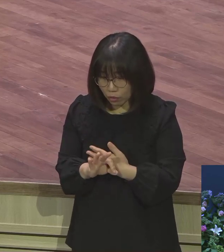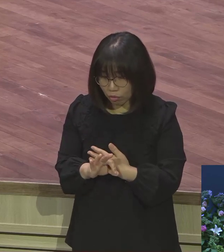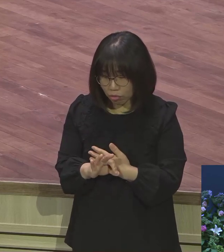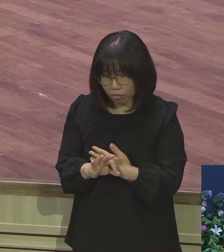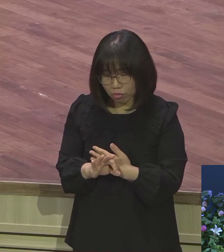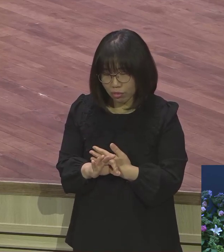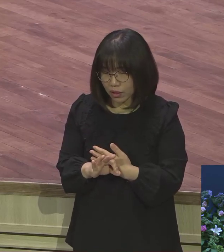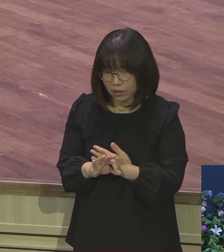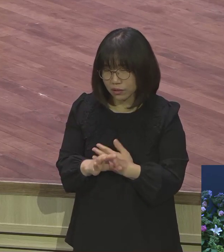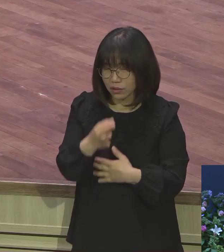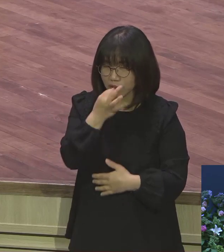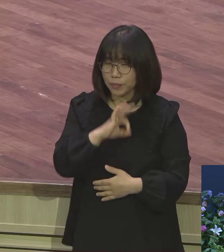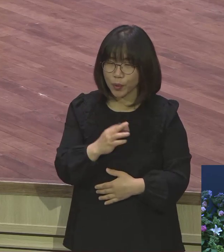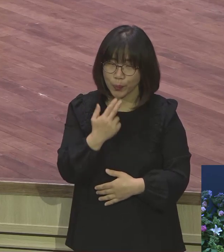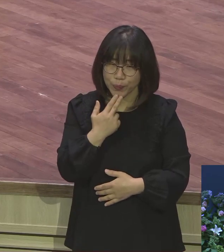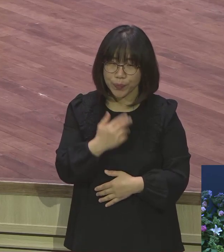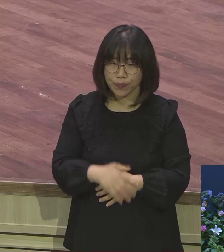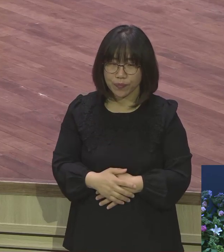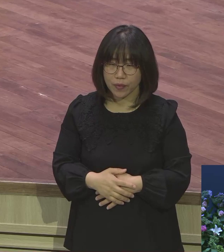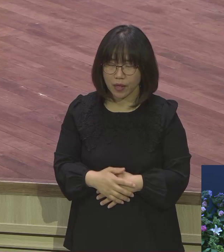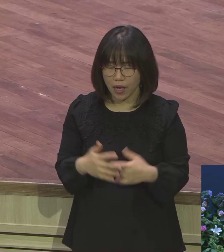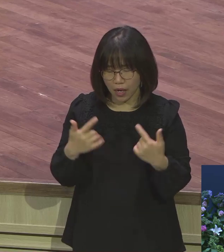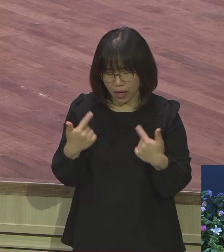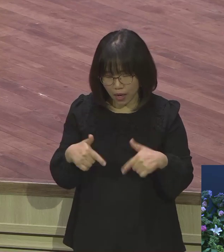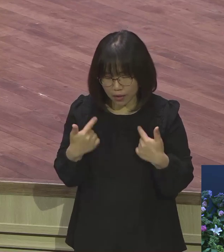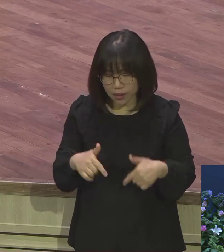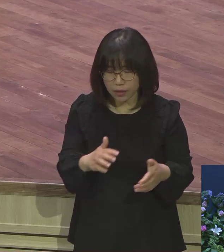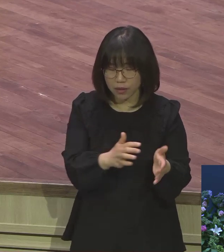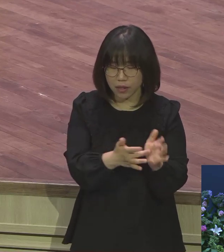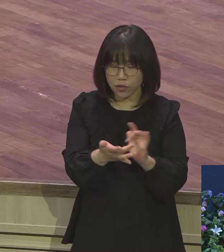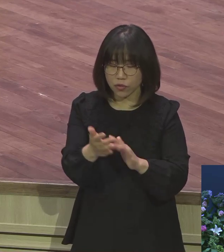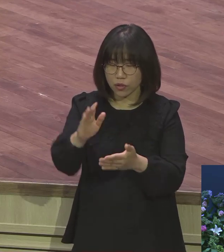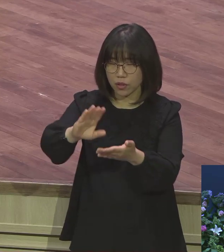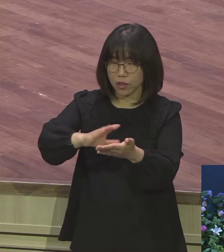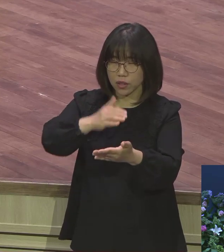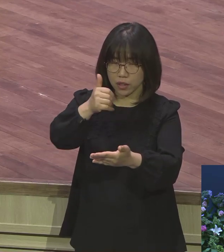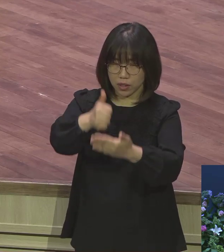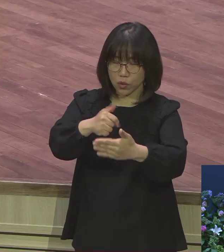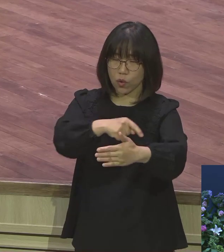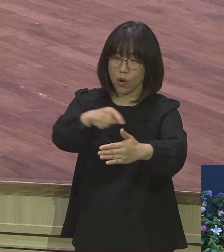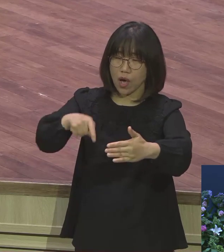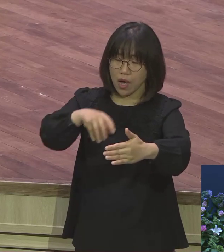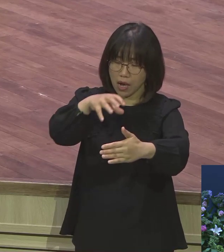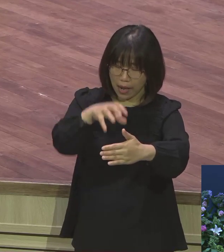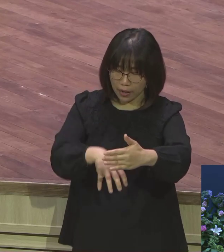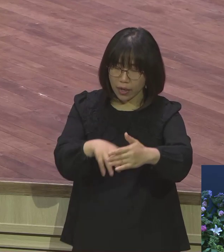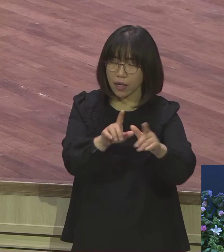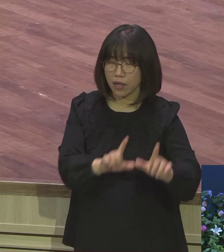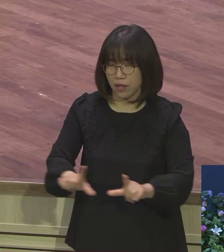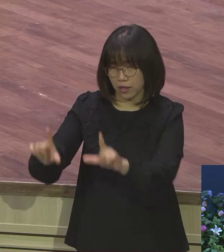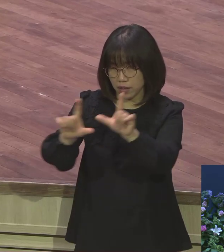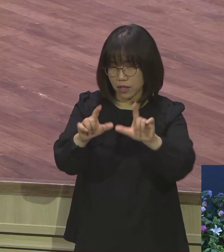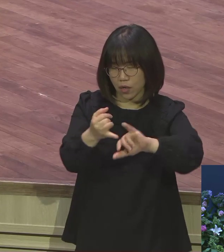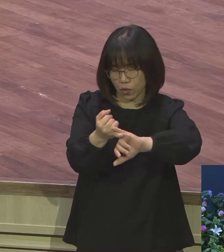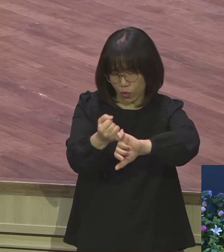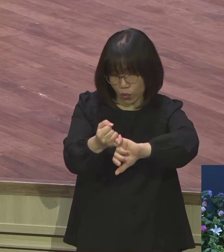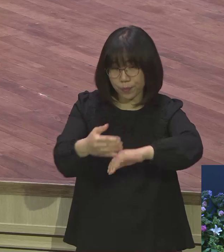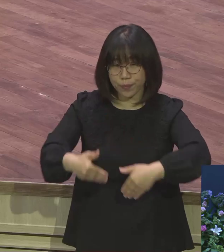뭐든지 예수 그리스도 안에서 여러분이 삶을 살아야 된다. 그러니까 내가